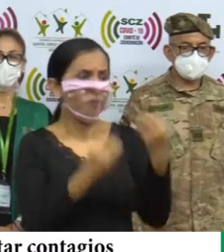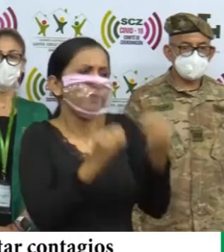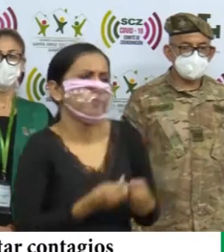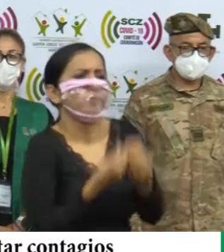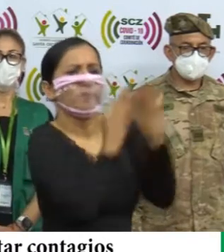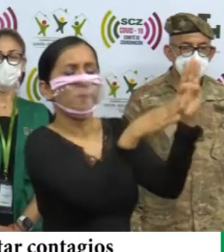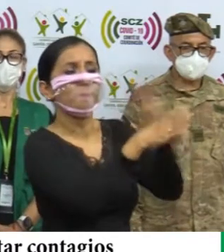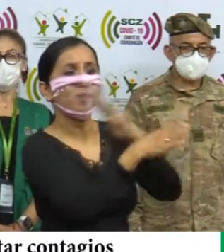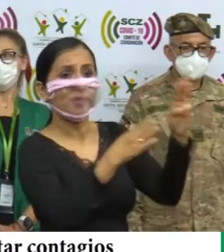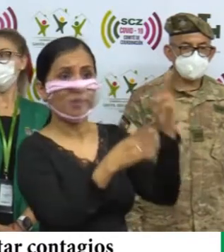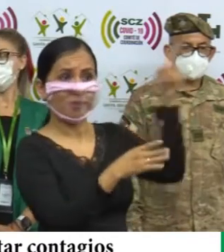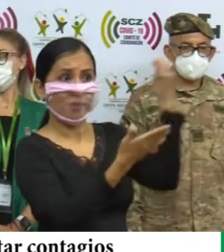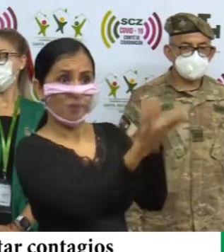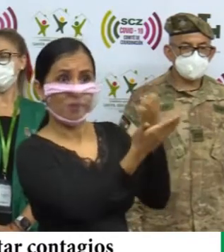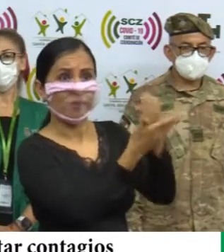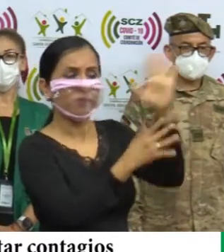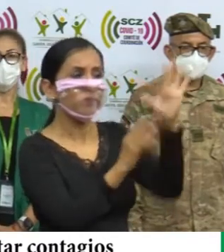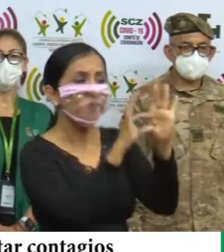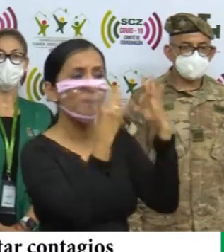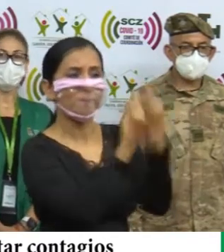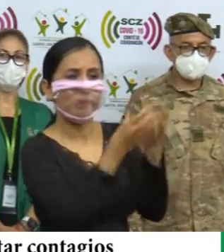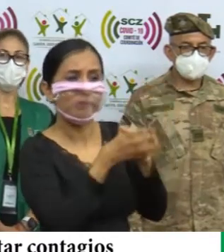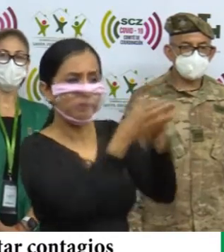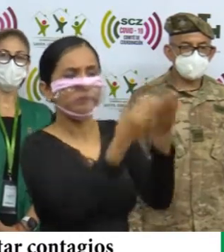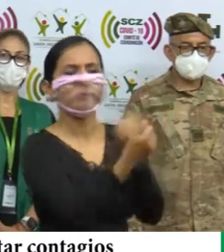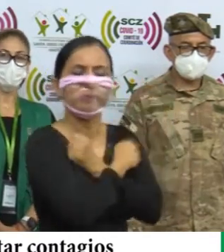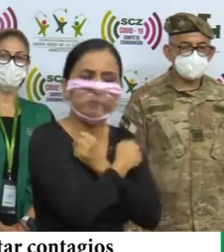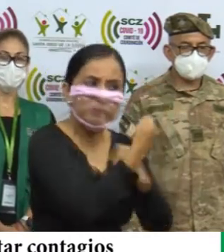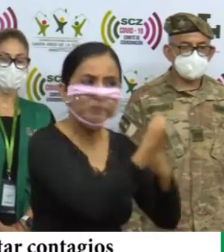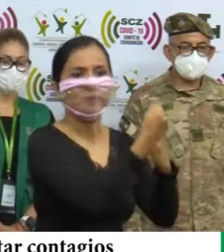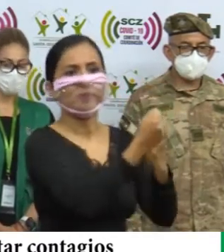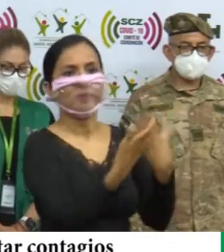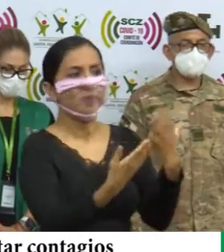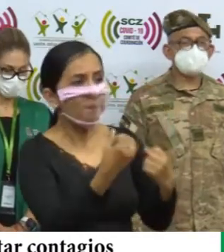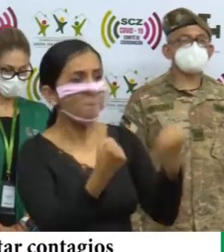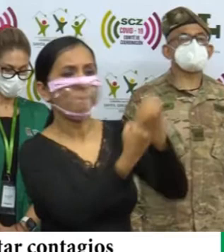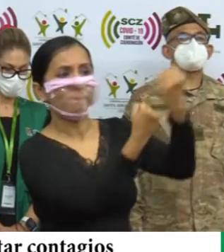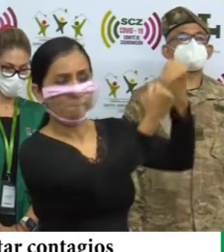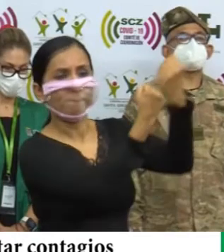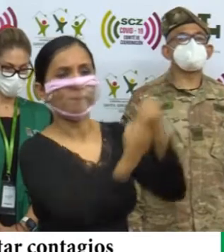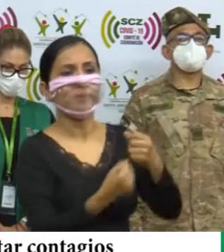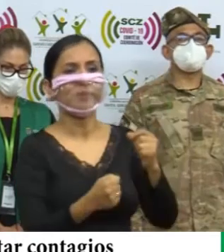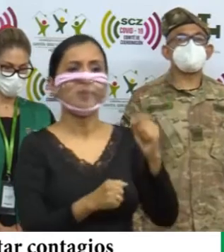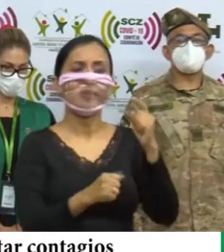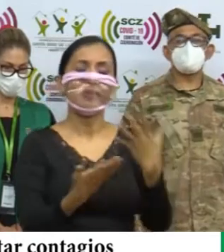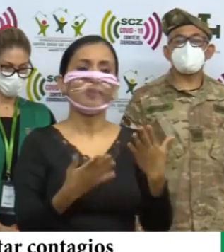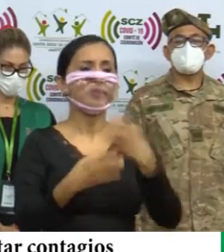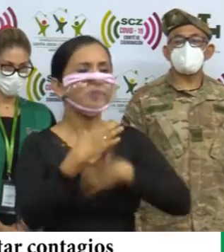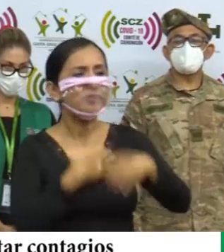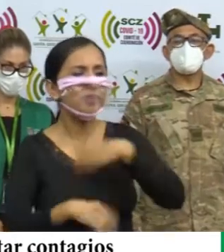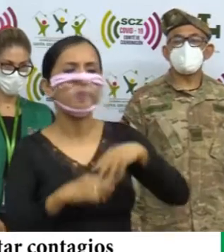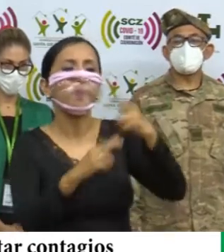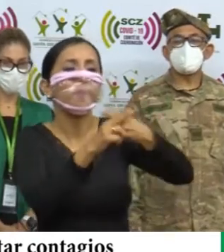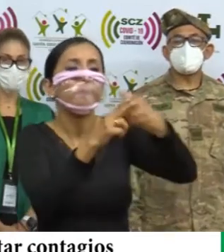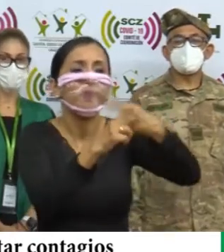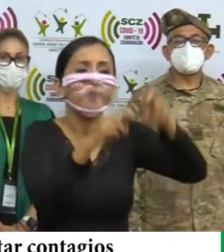expresamos al ministro Ortiz, a su familia, nuestra solidaridad, nuestro apoyo, deseándole su pronta